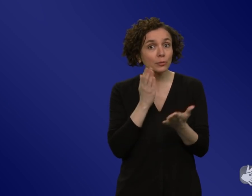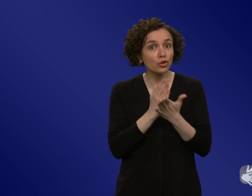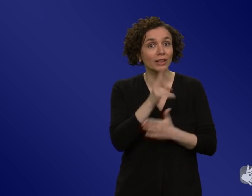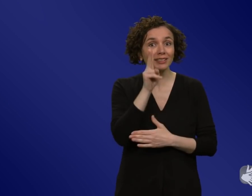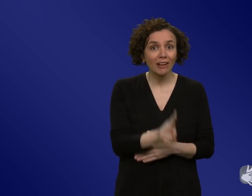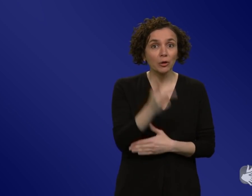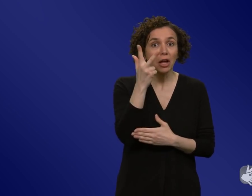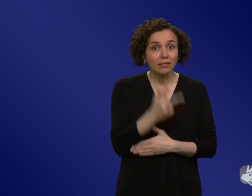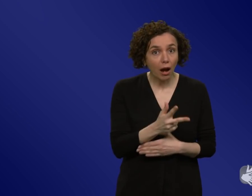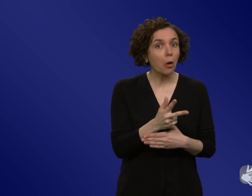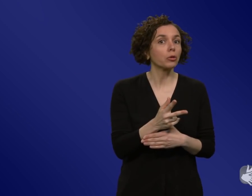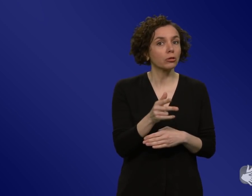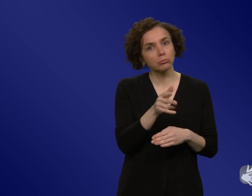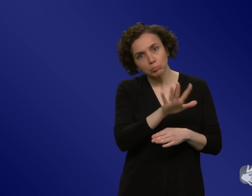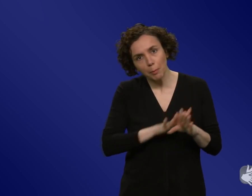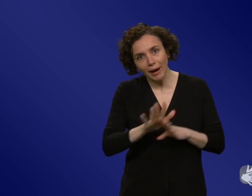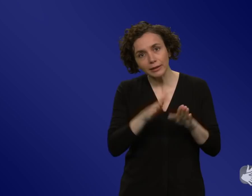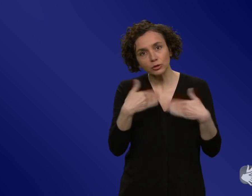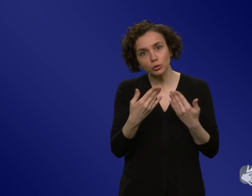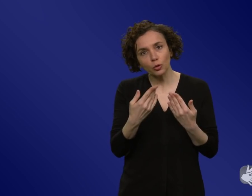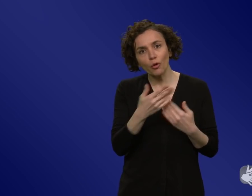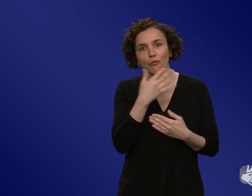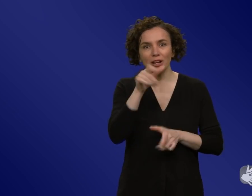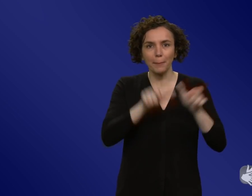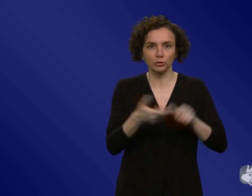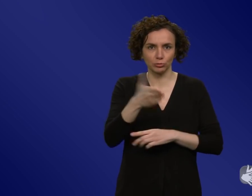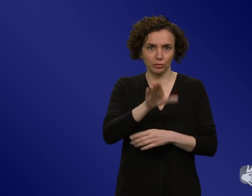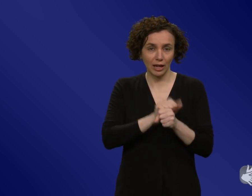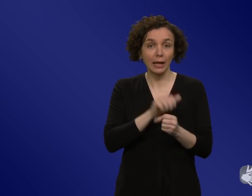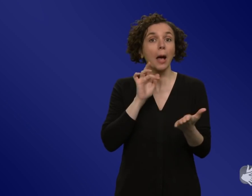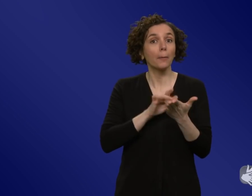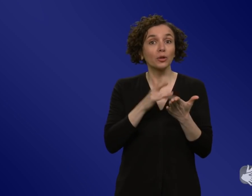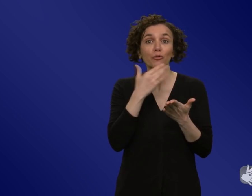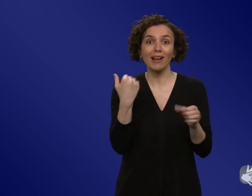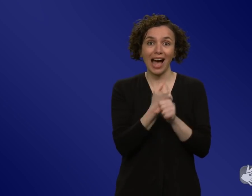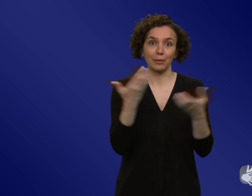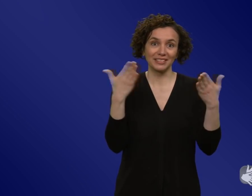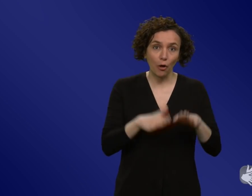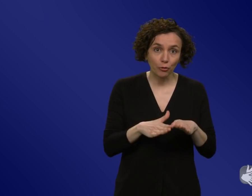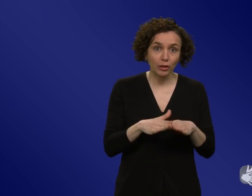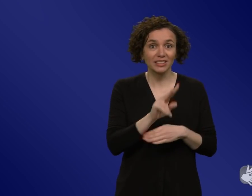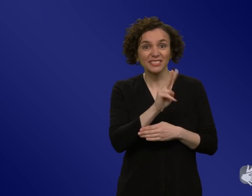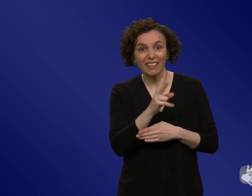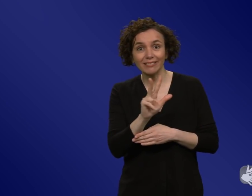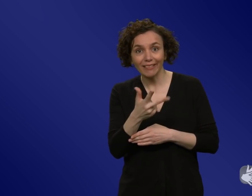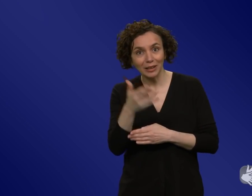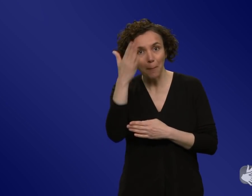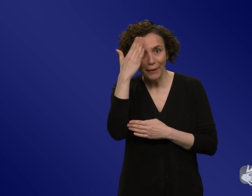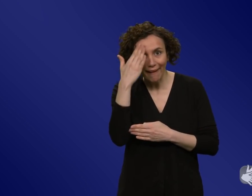und viele Arbeitsausfälle. Gefühlt so jeder zweite im Bekanntenkreis ist jetzt infiziert oder hat eine Infektion gerade hinter sich. Frau Beetsch, diese Entwicklung